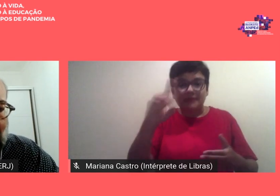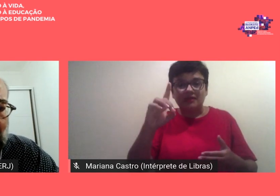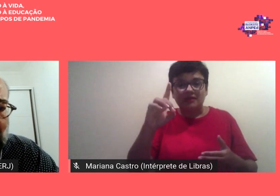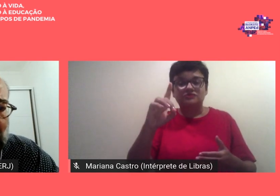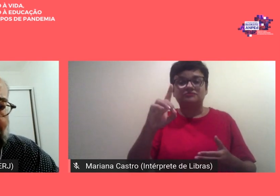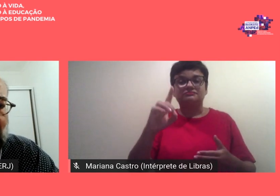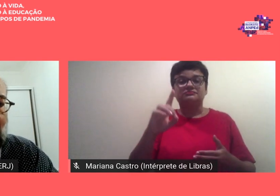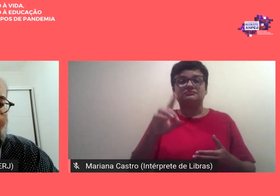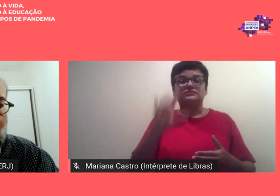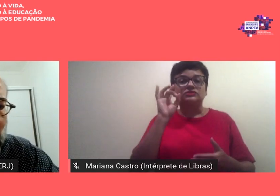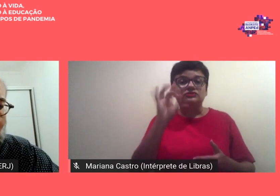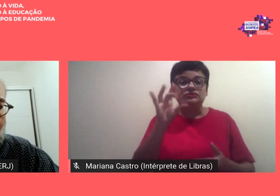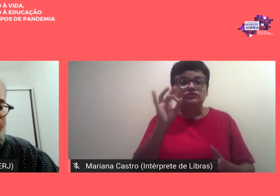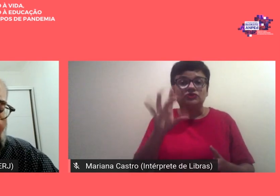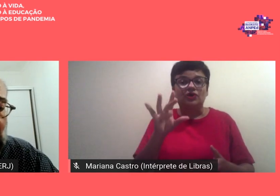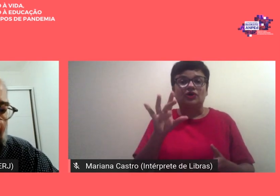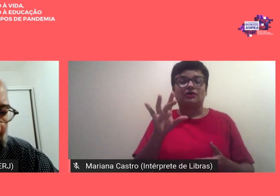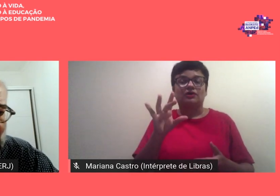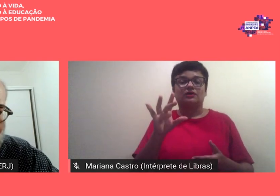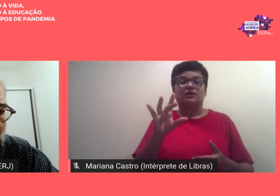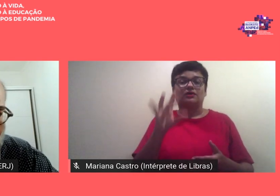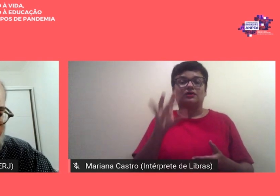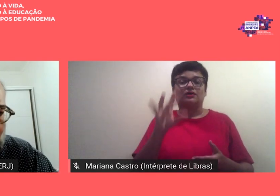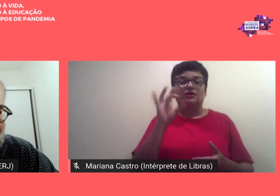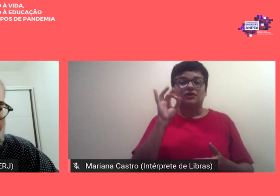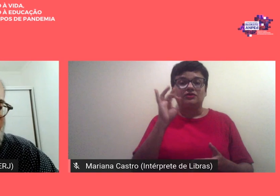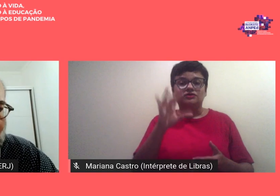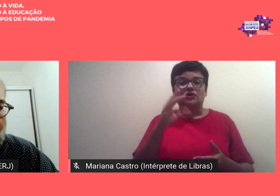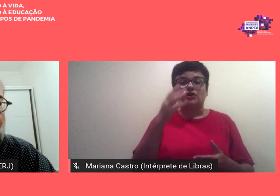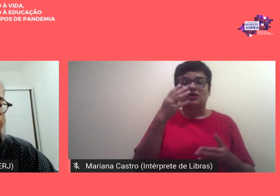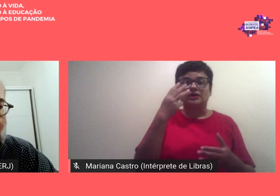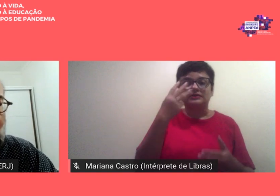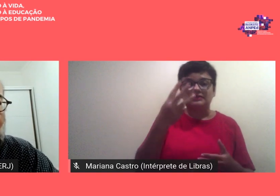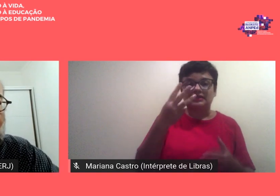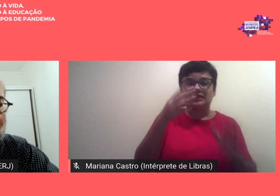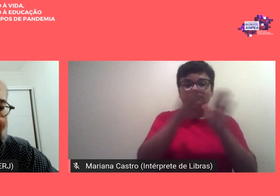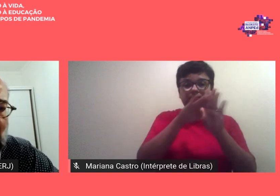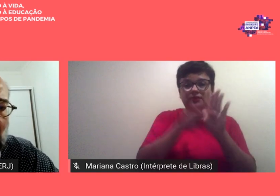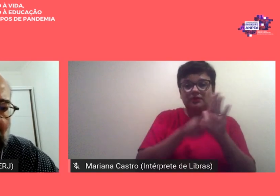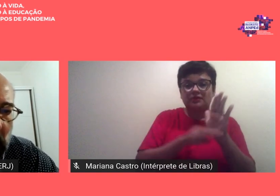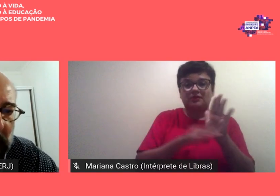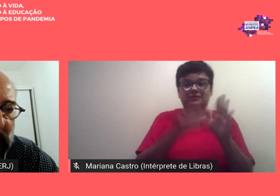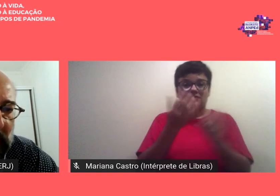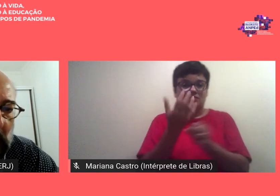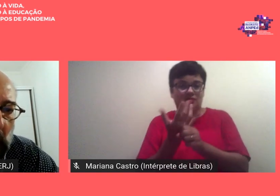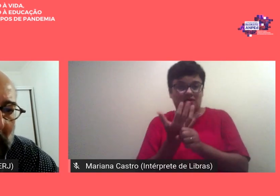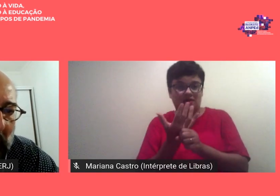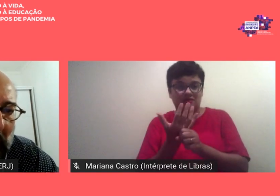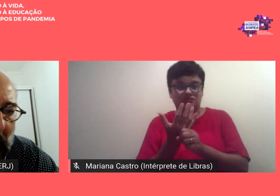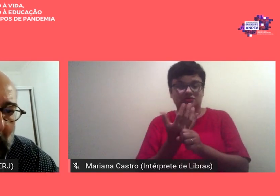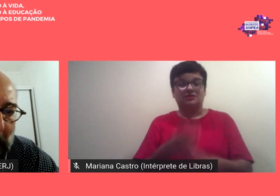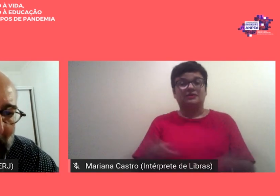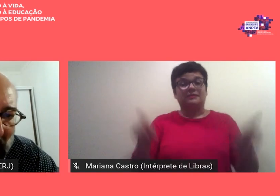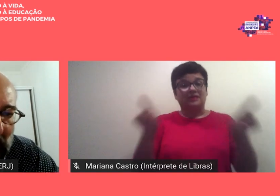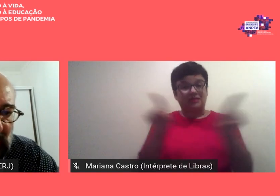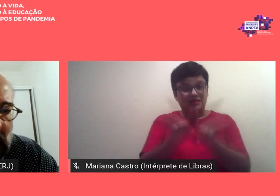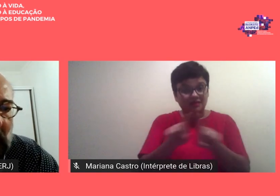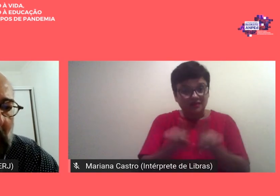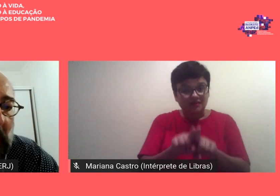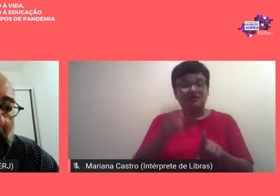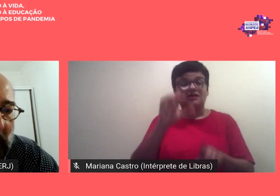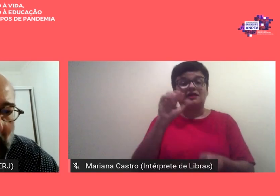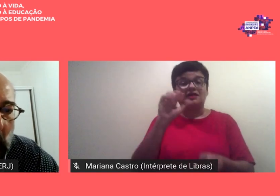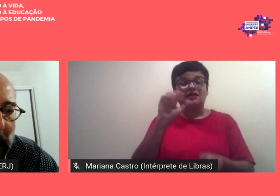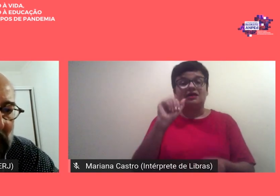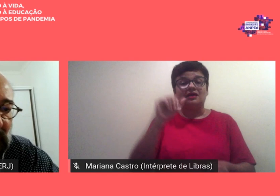apenas de três programas da UERJ mas que ela fosse uma ampede